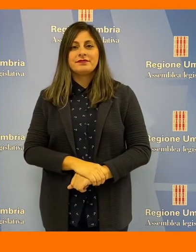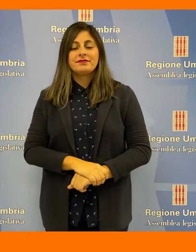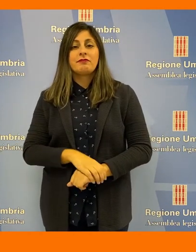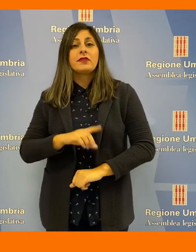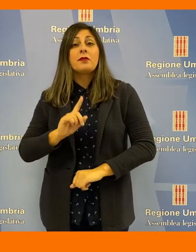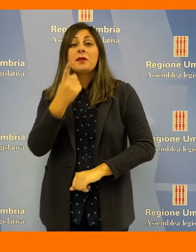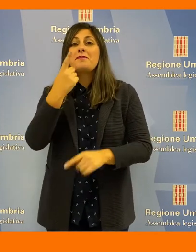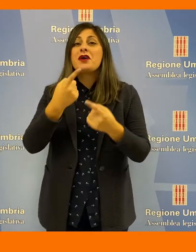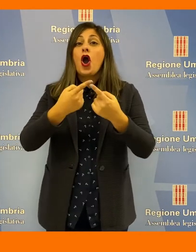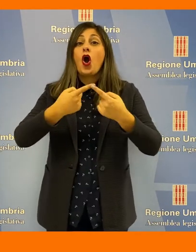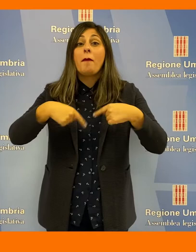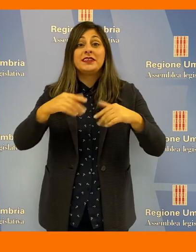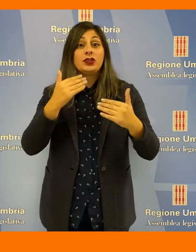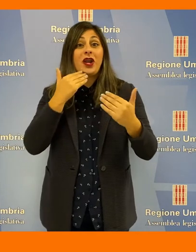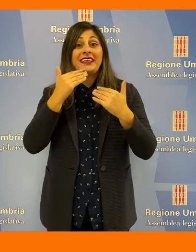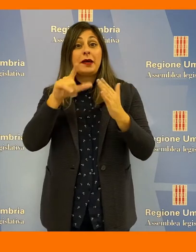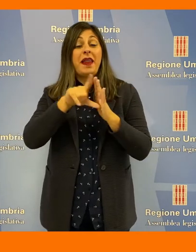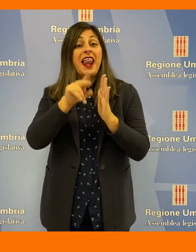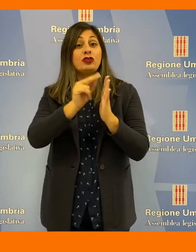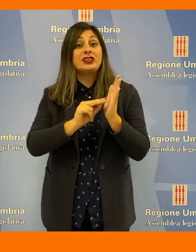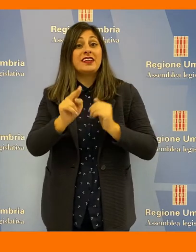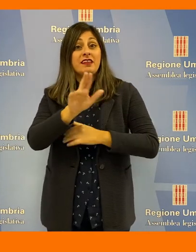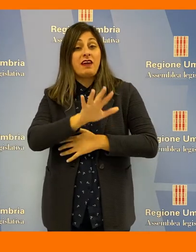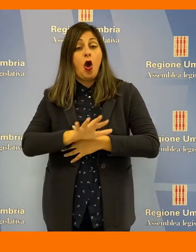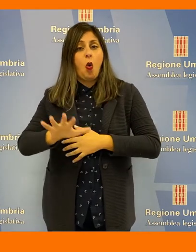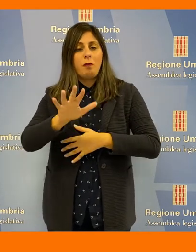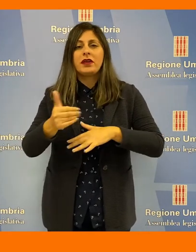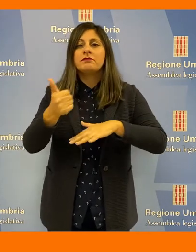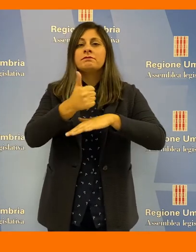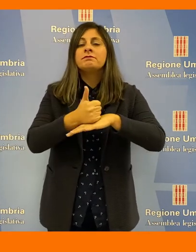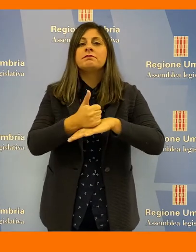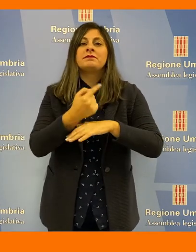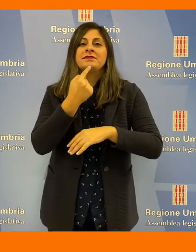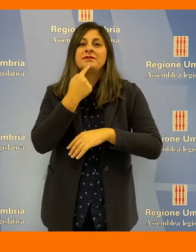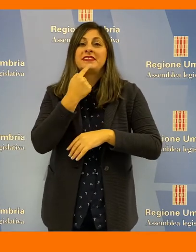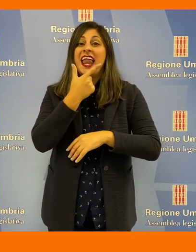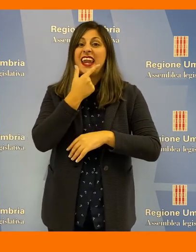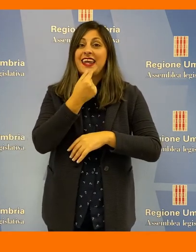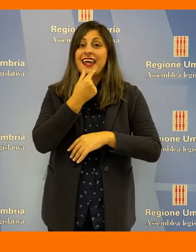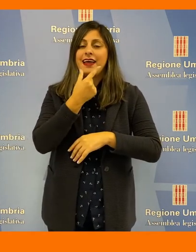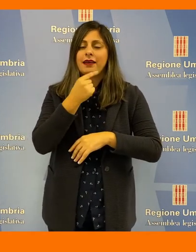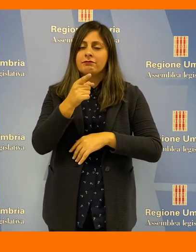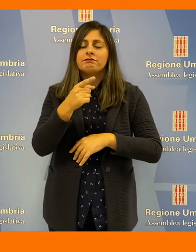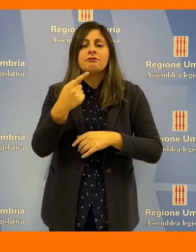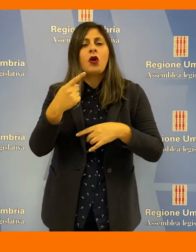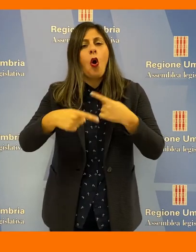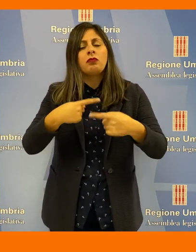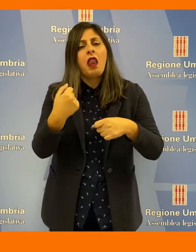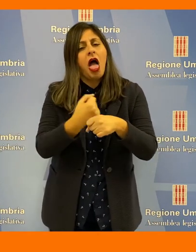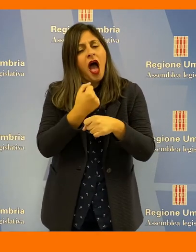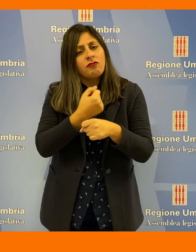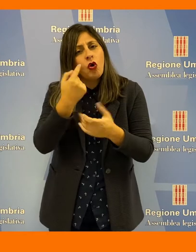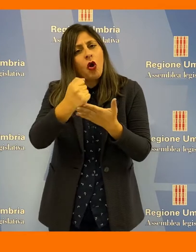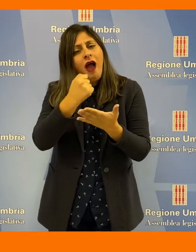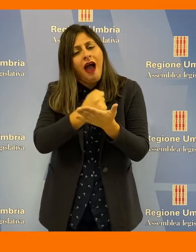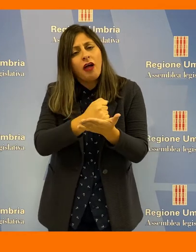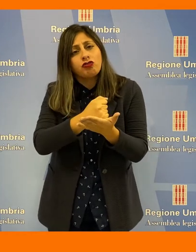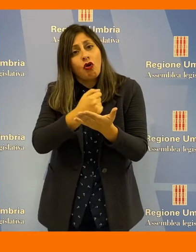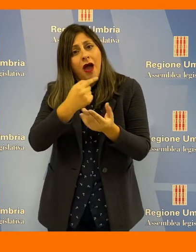La prima commissione dell'Assemblea Legislativa dell'Umbria, presieduta da Daniele Nicchi, prosegue nell'esame dell'atto amministrativo